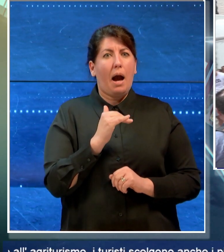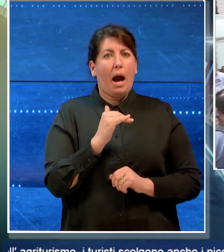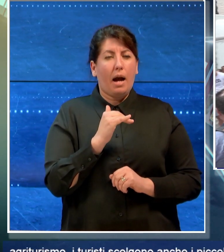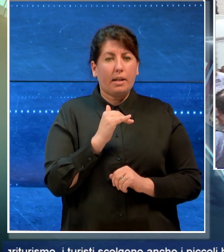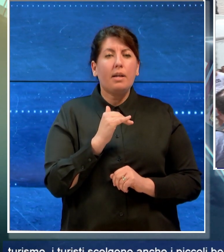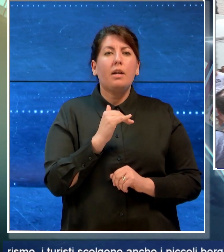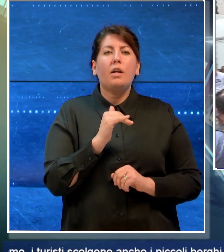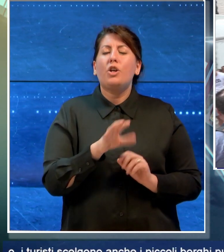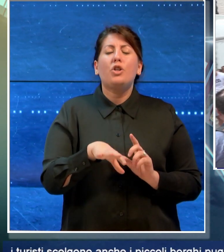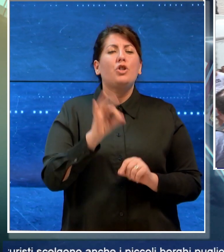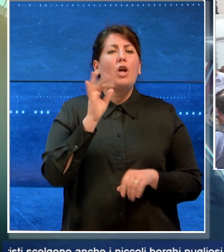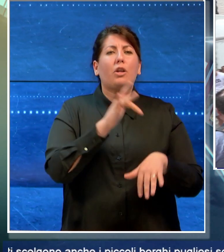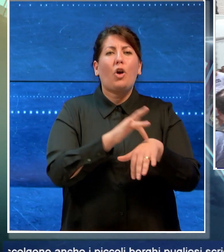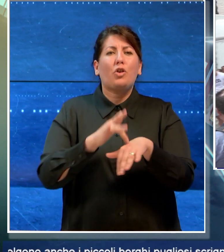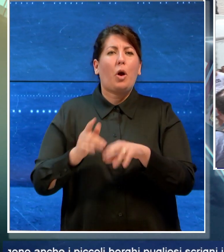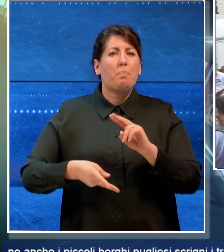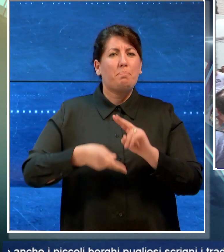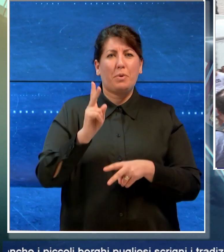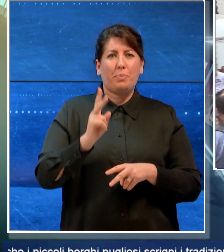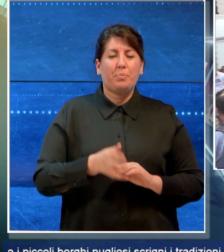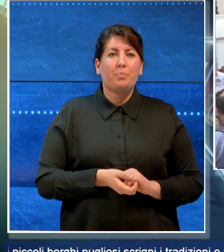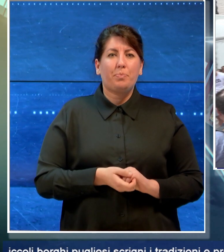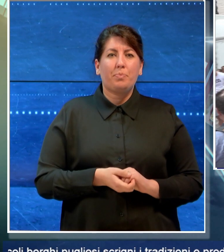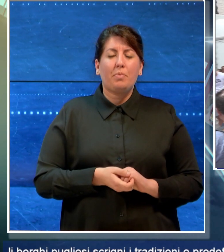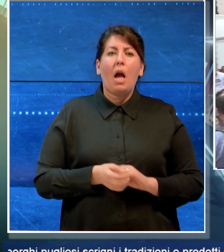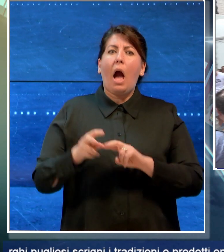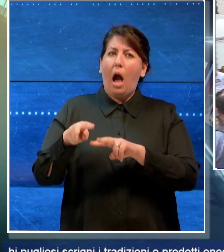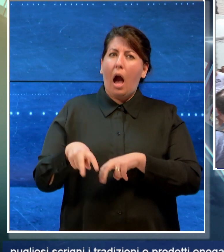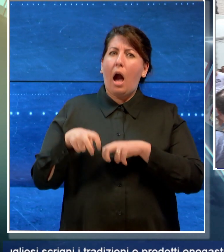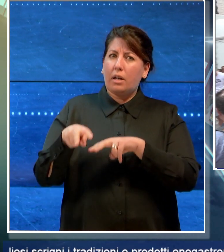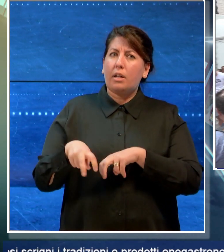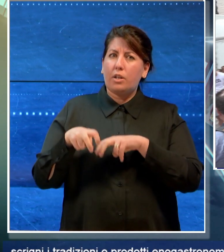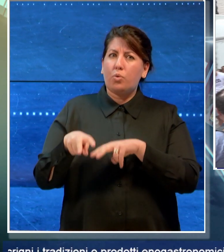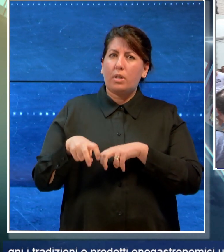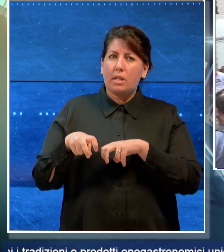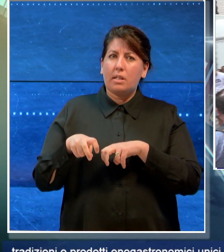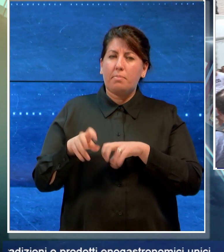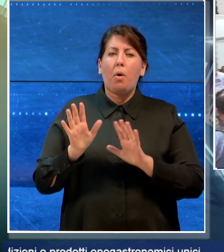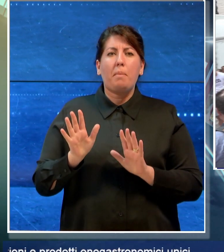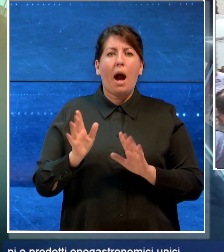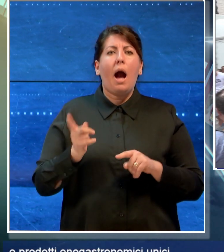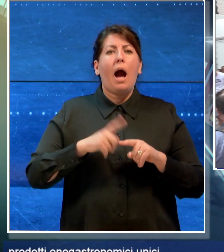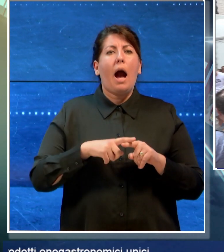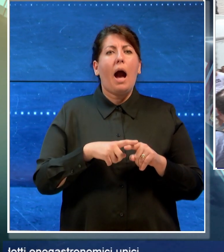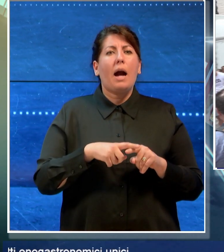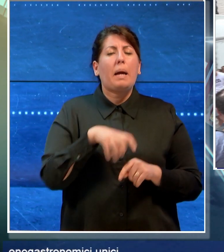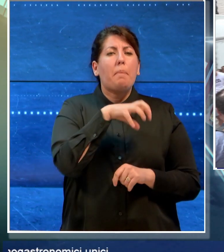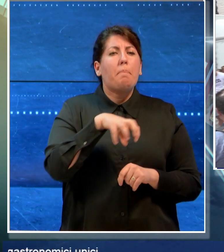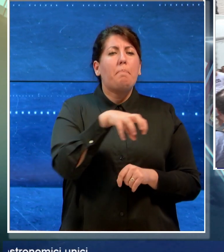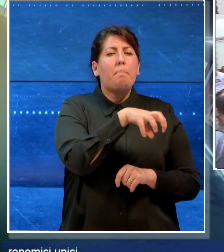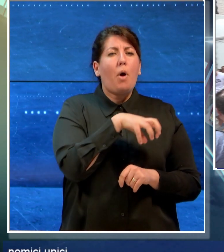le più gettonate. Accanto all'agriturismo i turisti scelgono anche i piccoli borghi